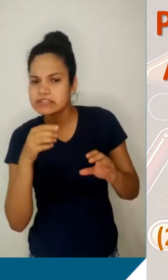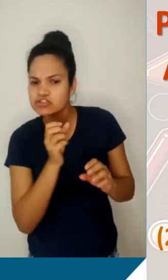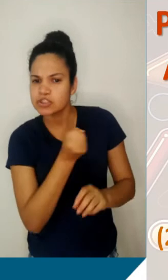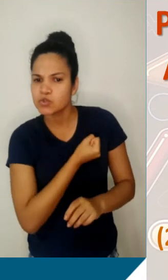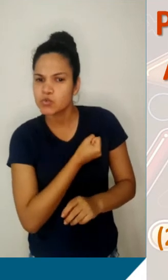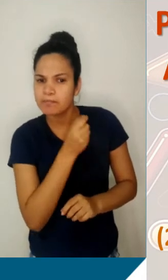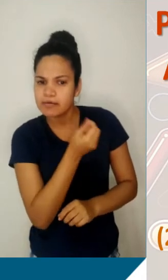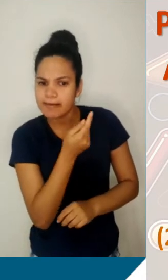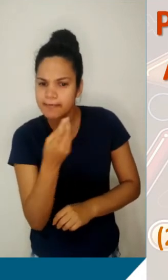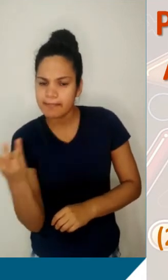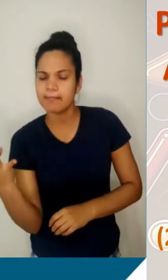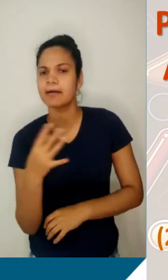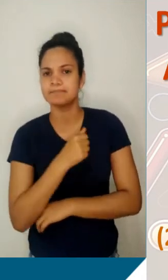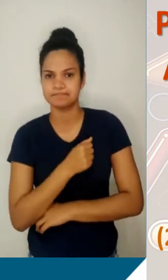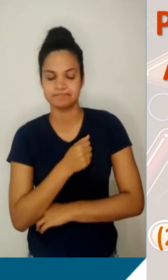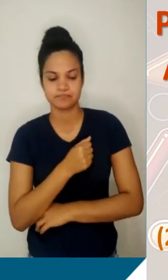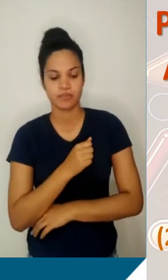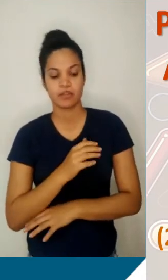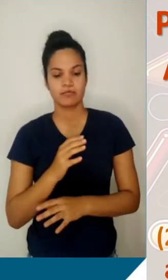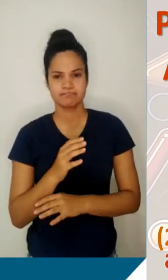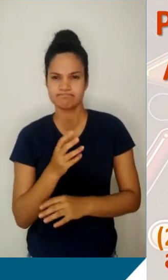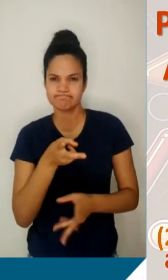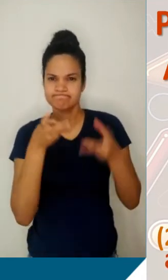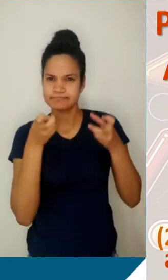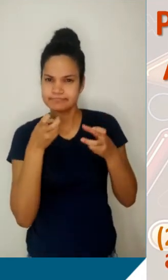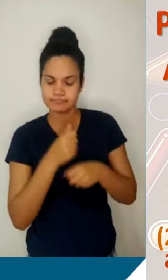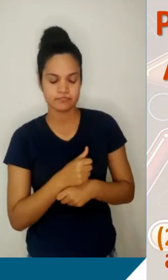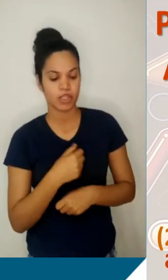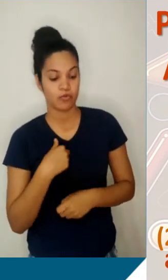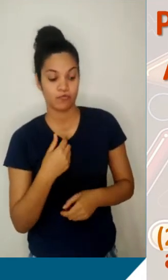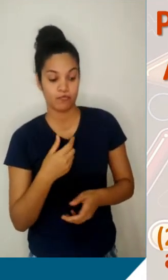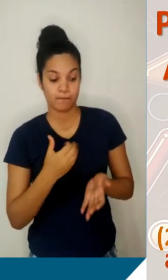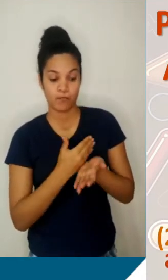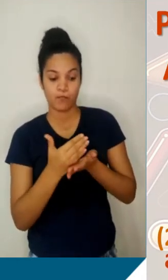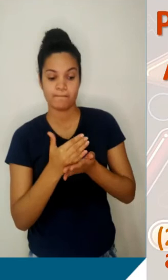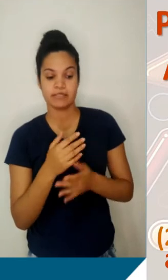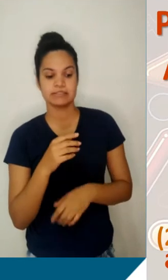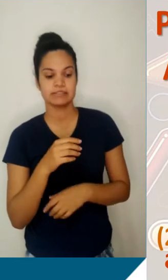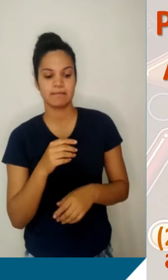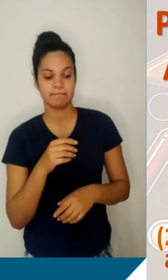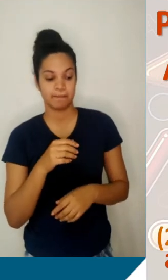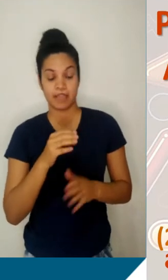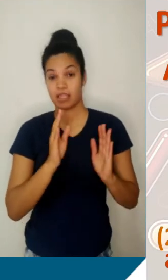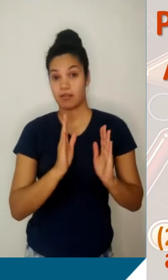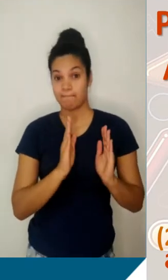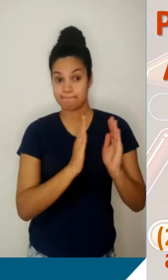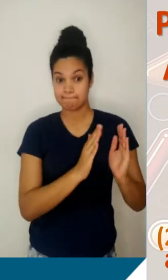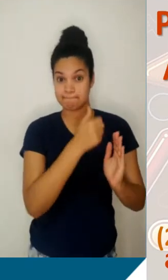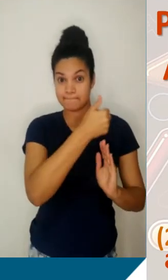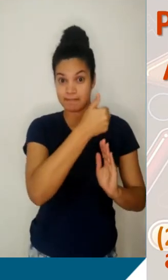Observaram? Então, a gente vai combinar que o primeiro termo dessa sequência, a gente vai identificá-lo por A1. O